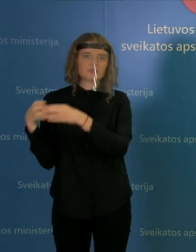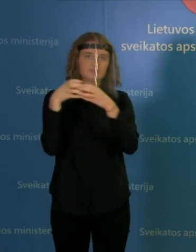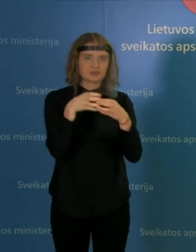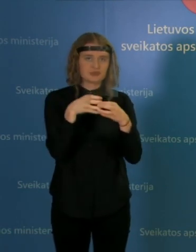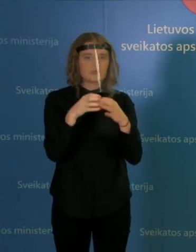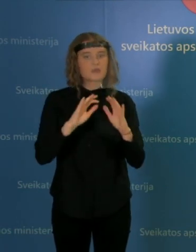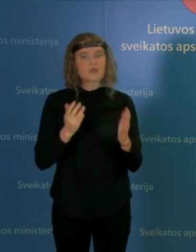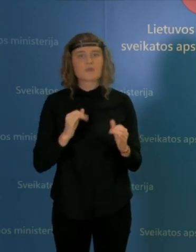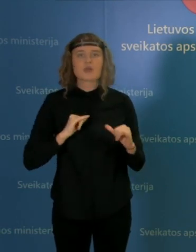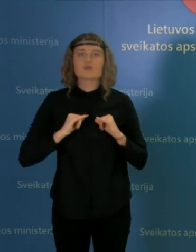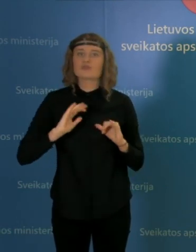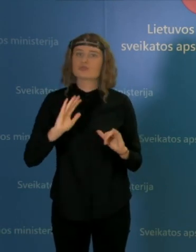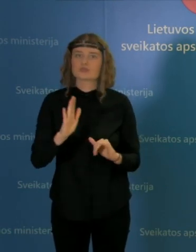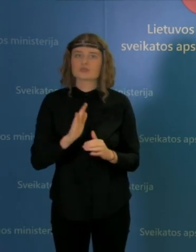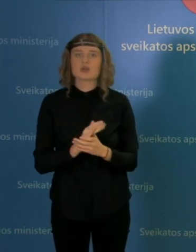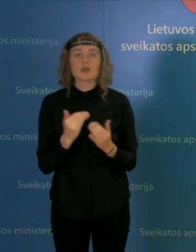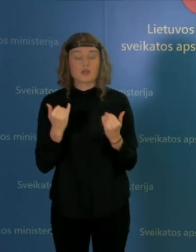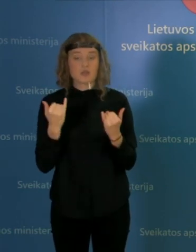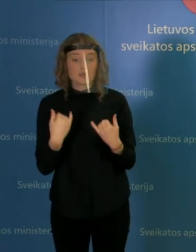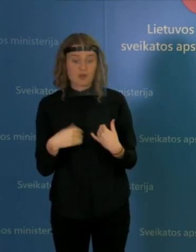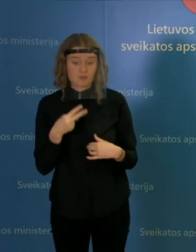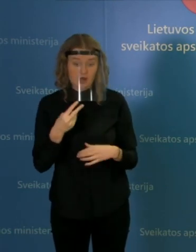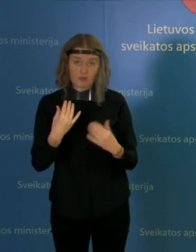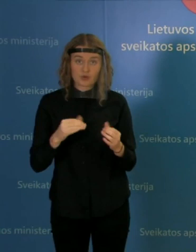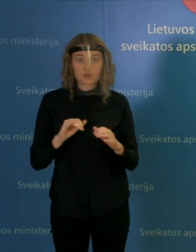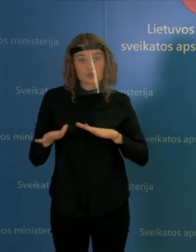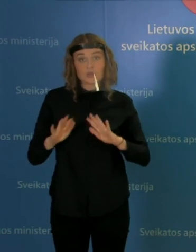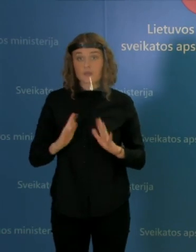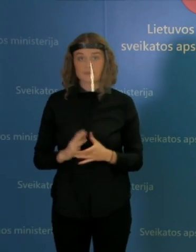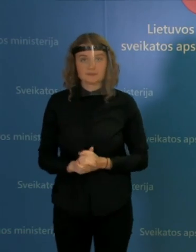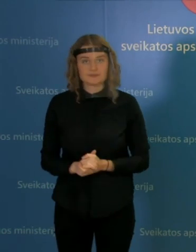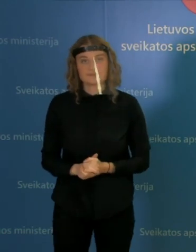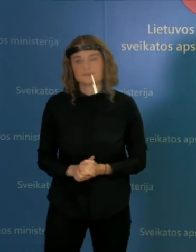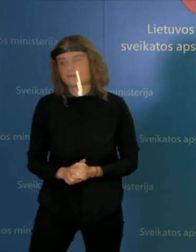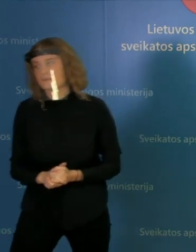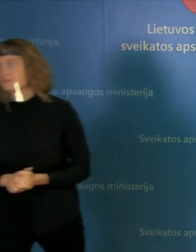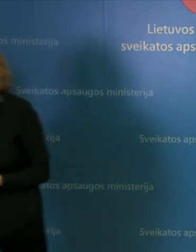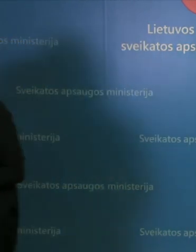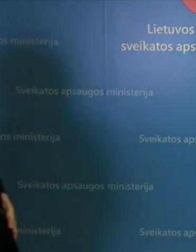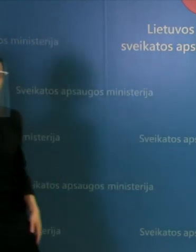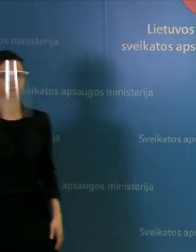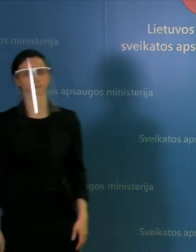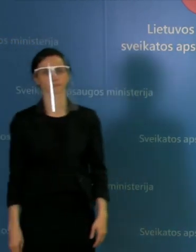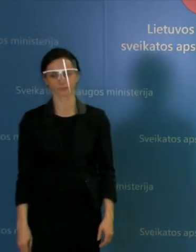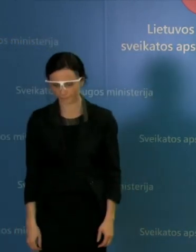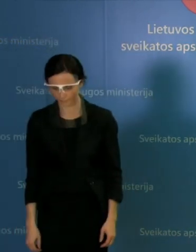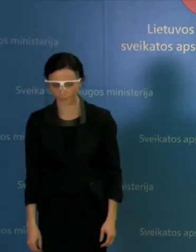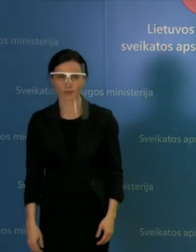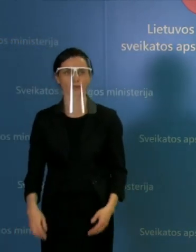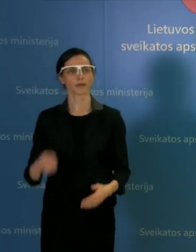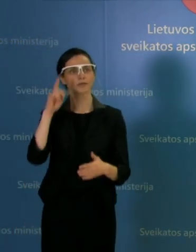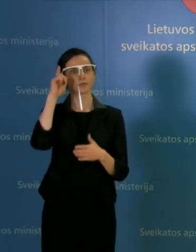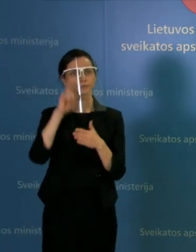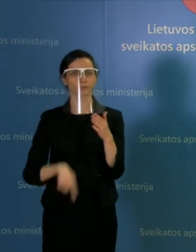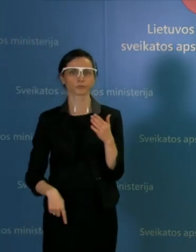Kokiu pagrindu ir ar manote, kad greitų metų to prireiks? Ačiū. Tikiuosi, kad neprireiks ir tikiuosi, kad